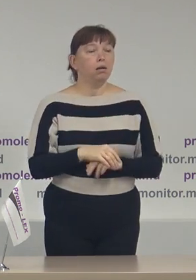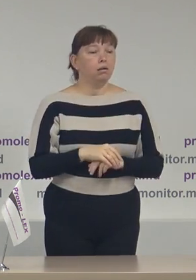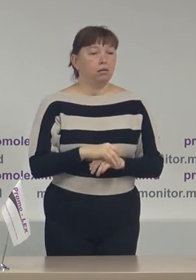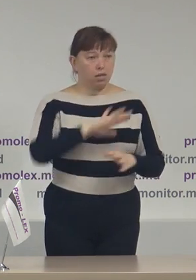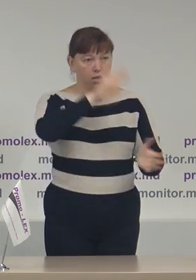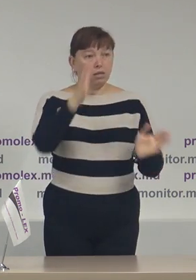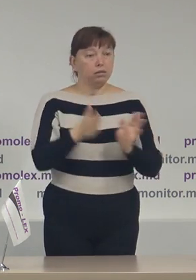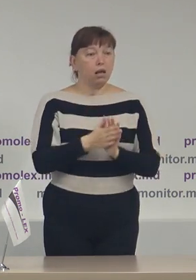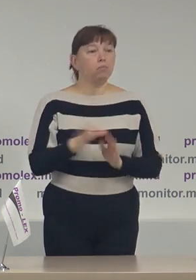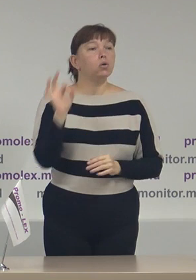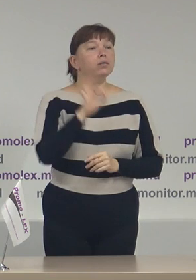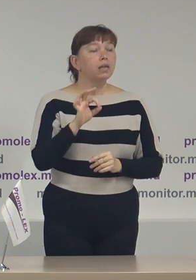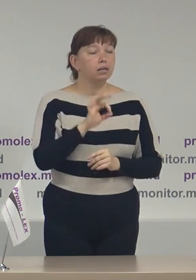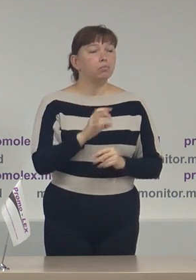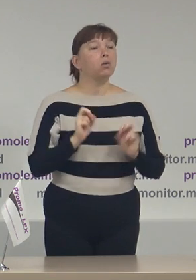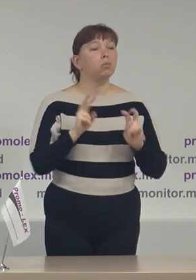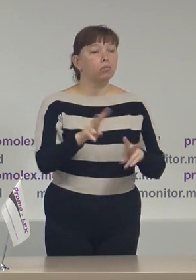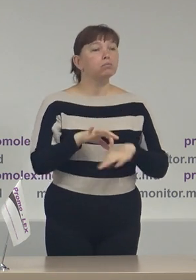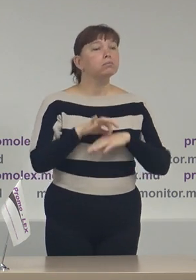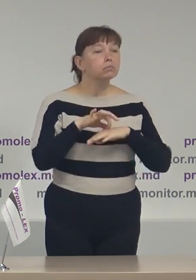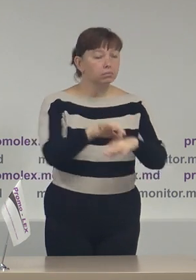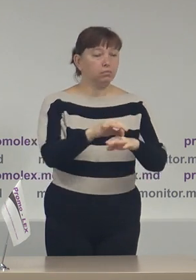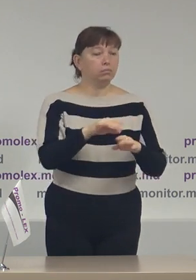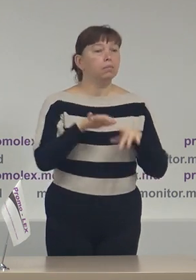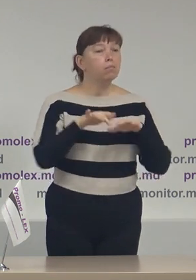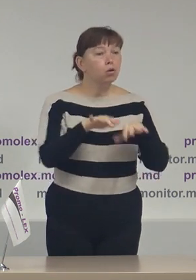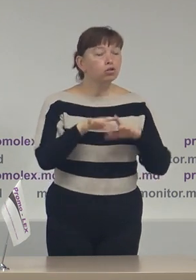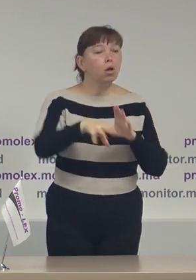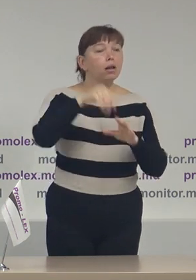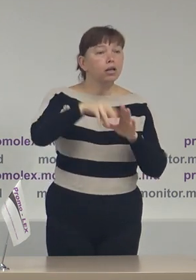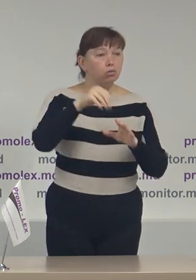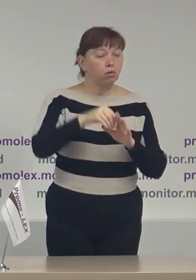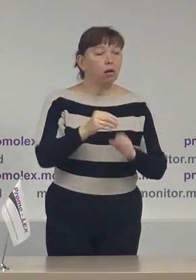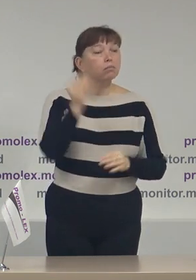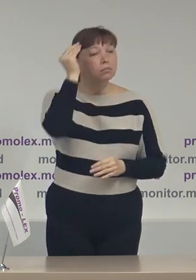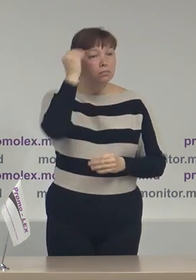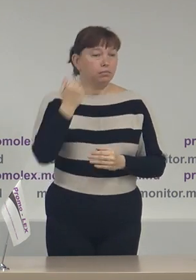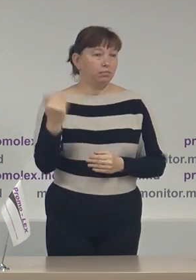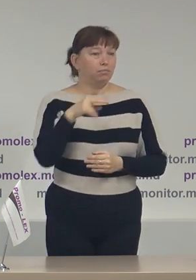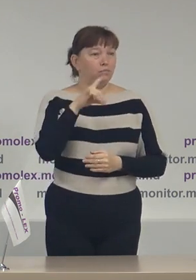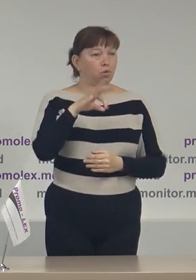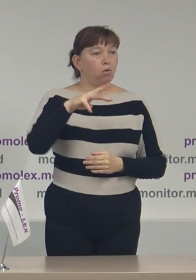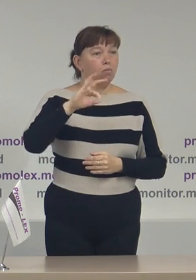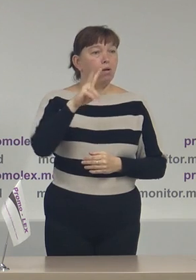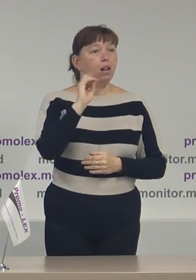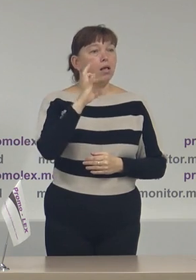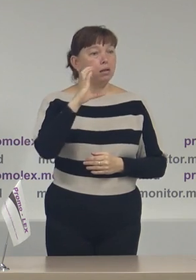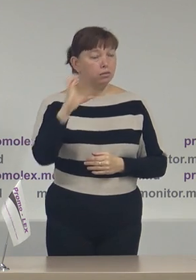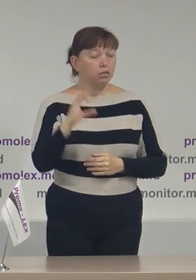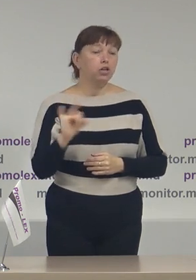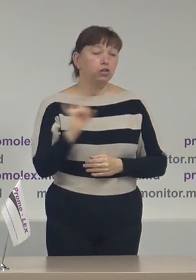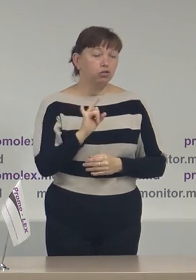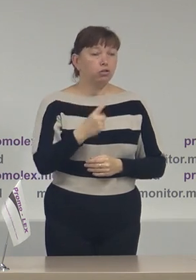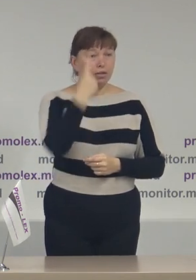ansamblu despre mersul procesului electoral din perspectiva observatorilor Promolex. Evident,